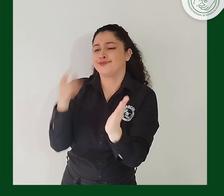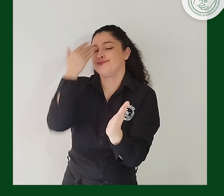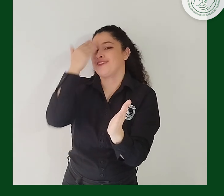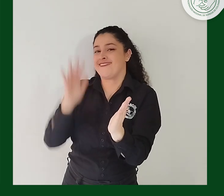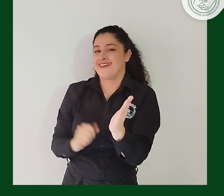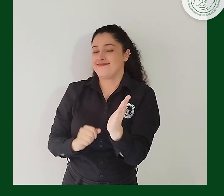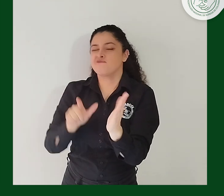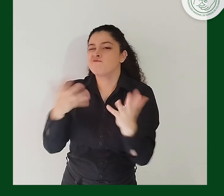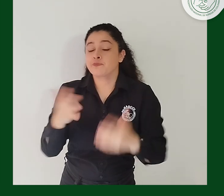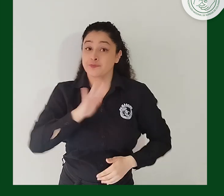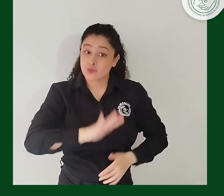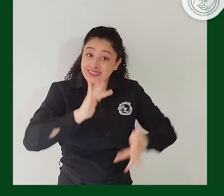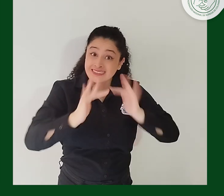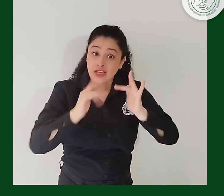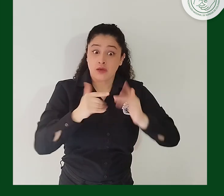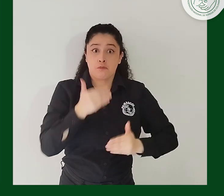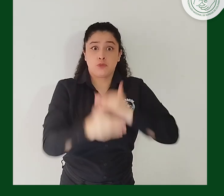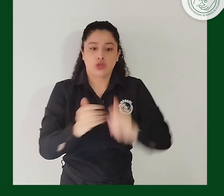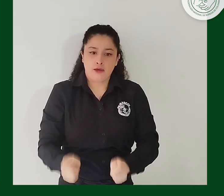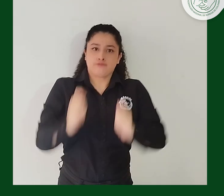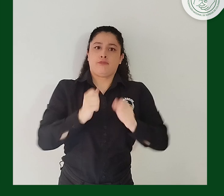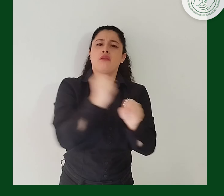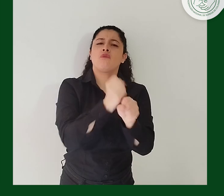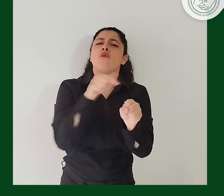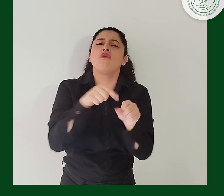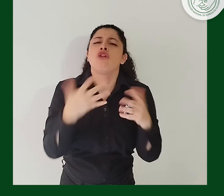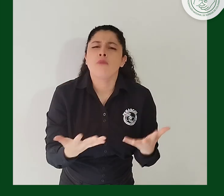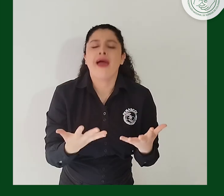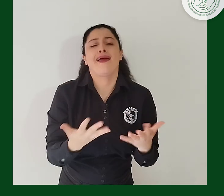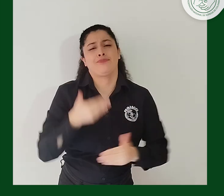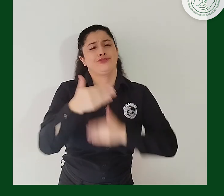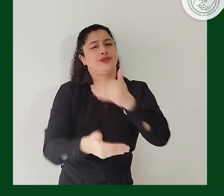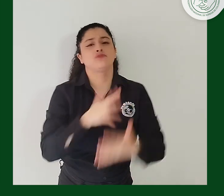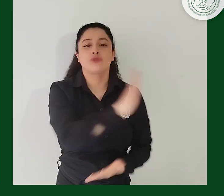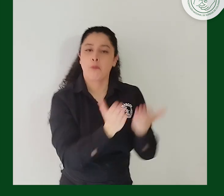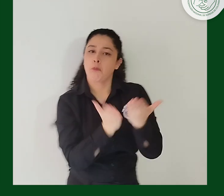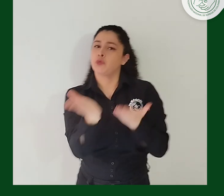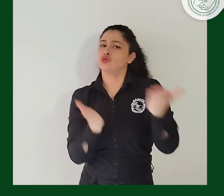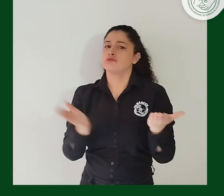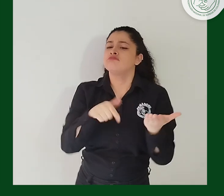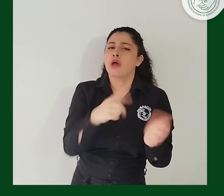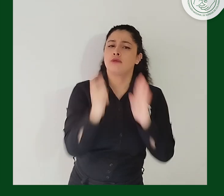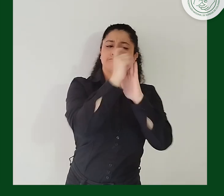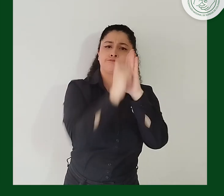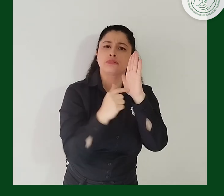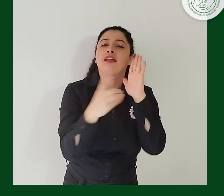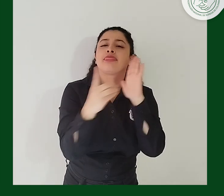operación del centro de relevo es resultado de un proceso de licitación cuyos términos están enmarcados en el Decreto